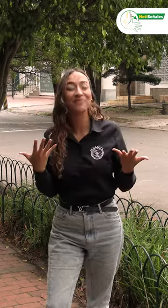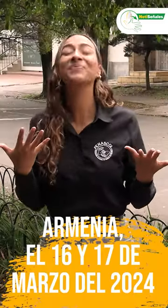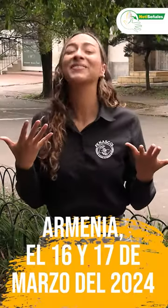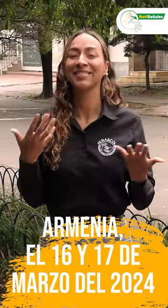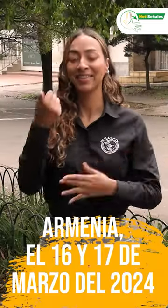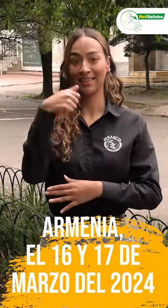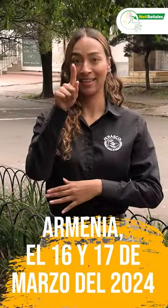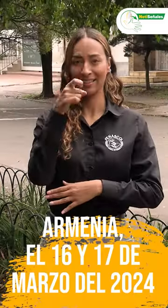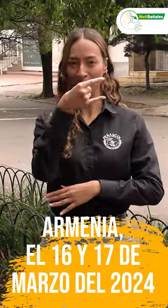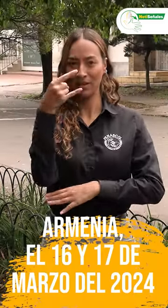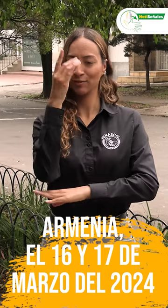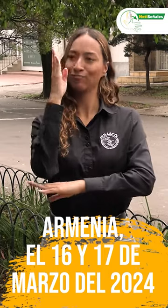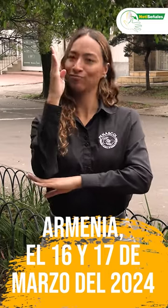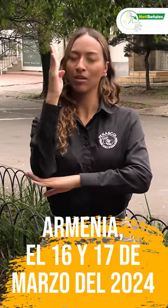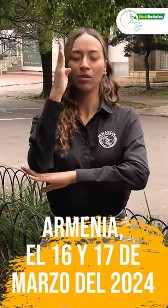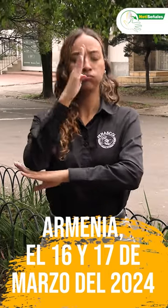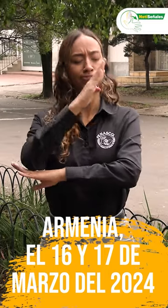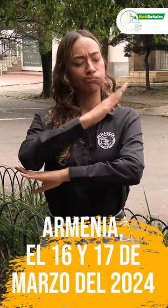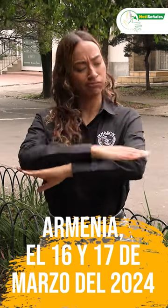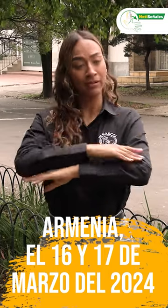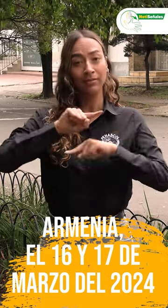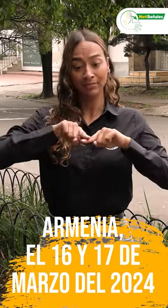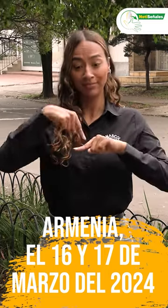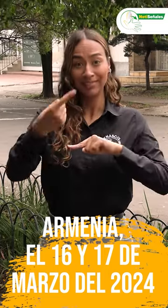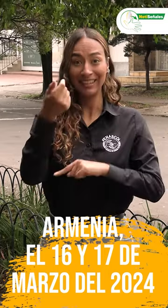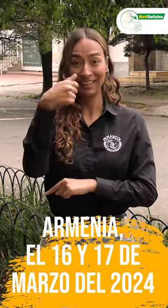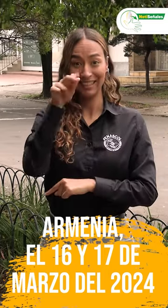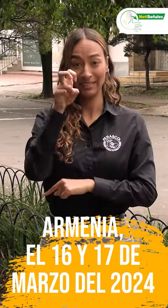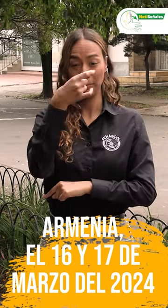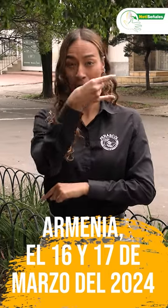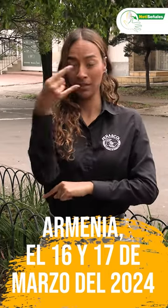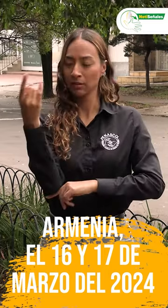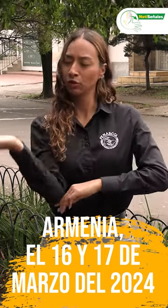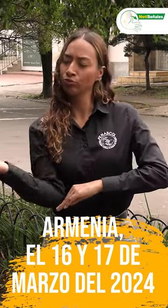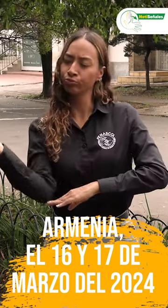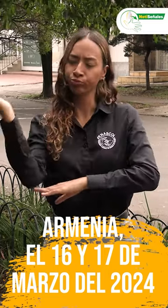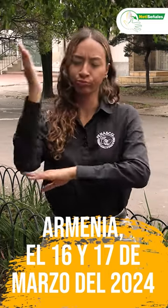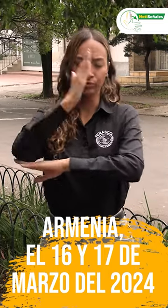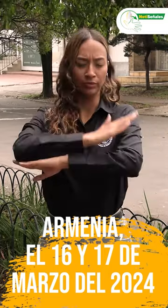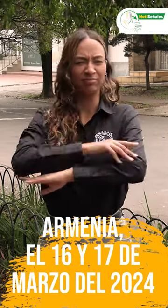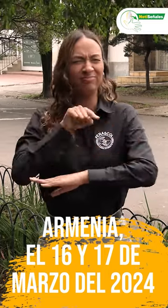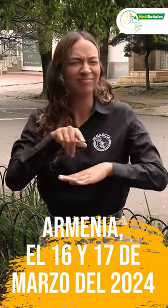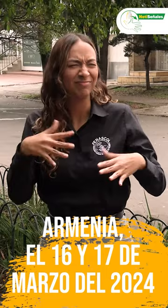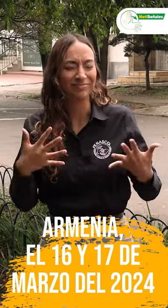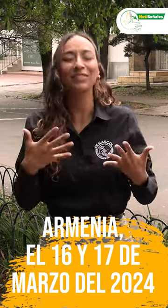En Armenia, el 16 y 17 de marzo del 2024, se llevó a cabo un taller.